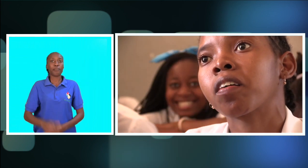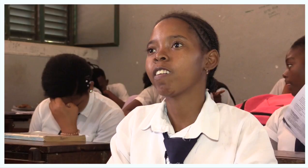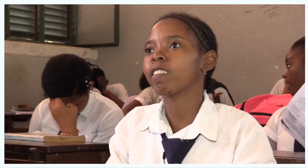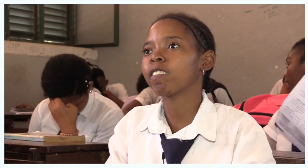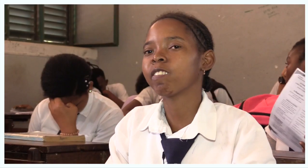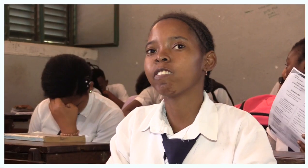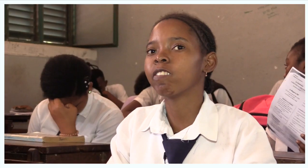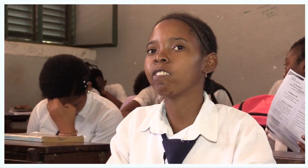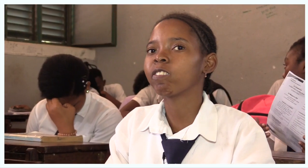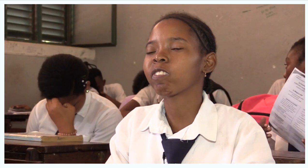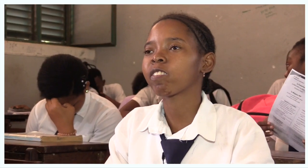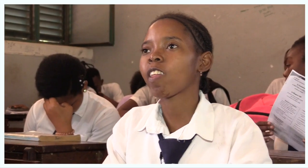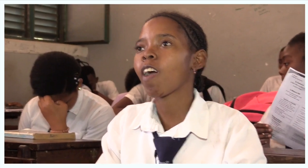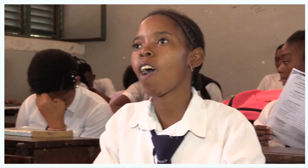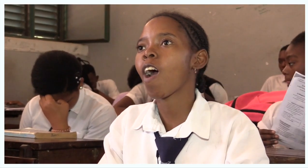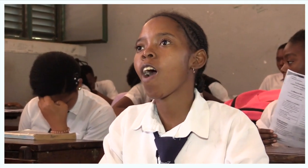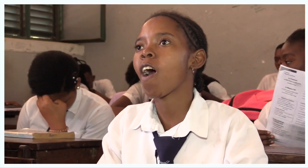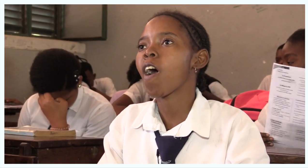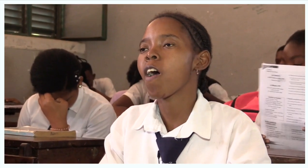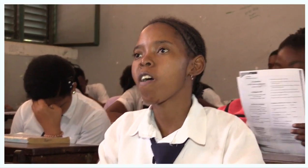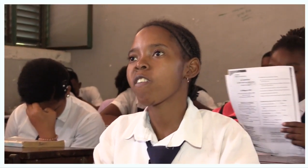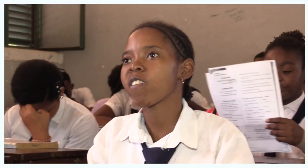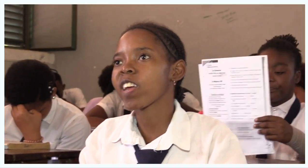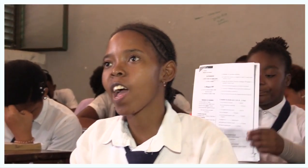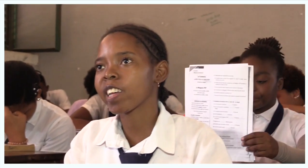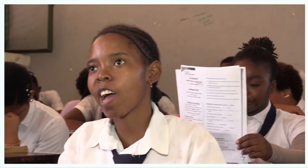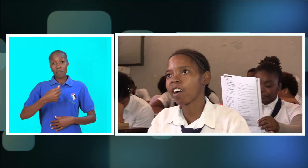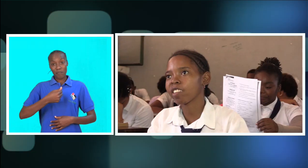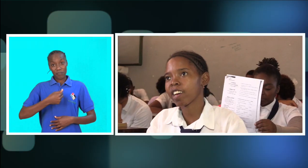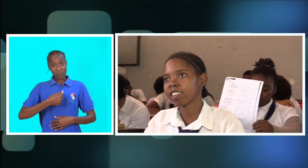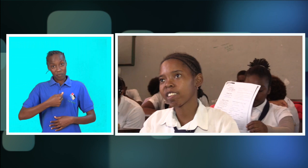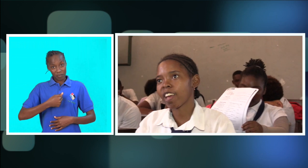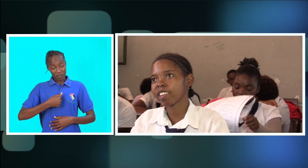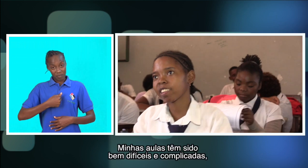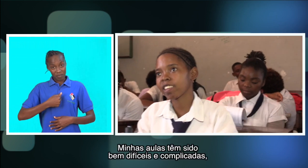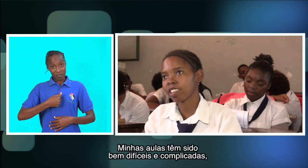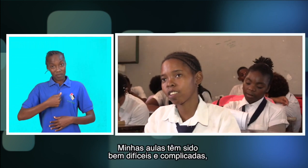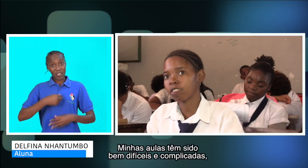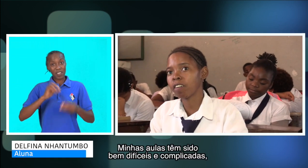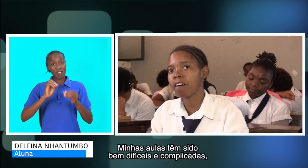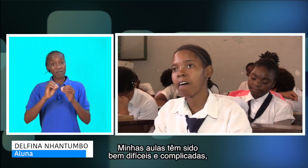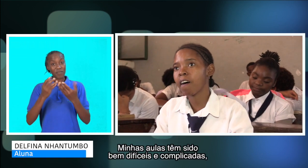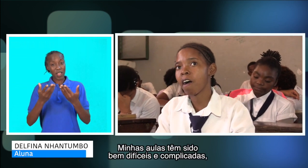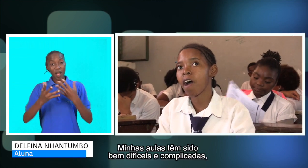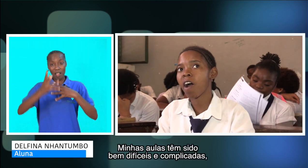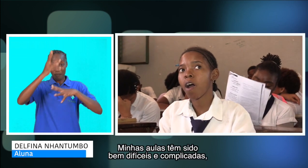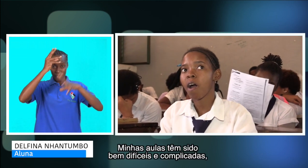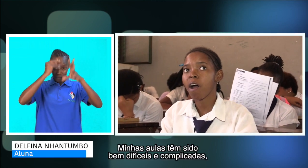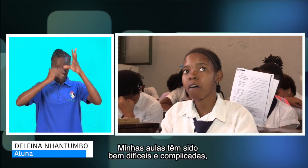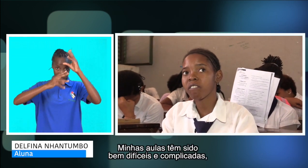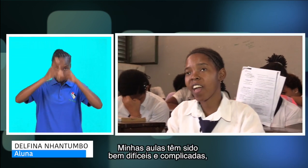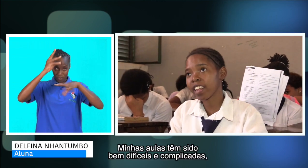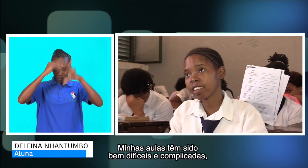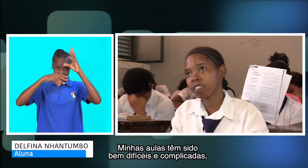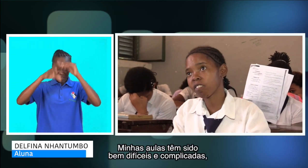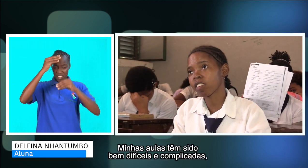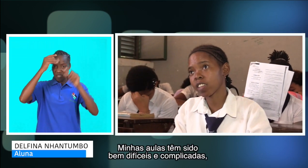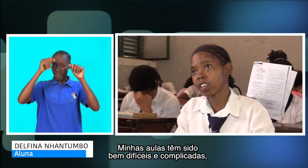quer fazer filosofia. Ela é bem difícil, é bem difícil,